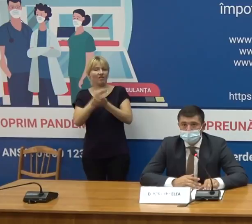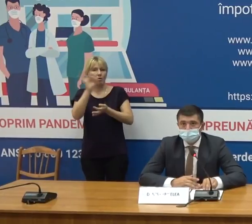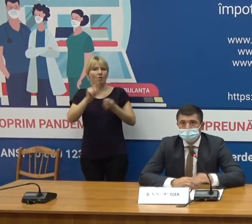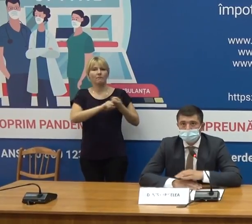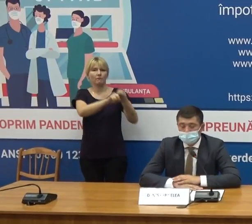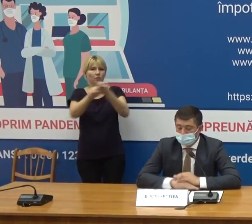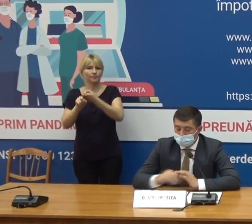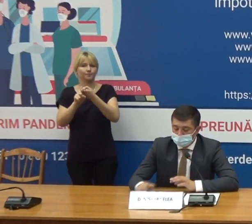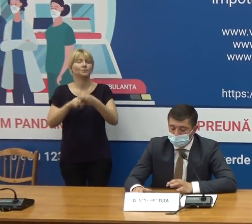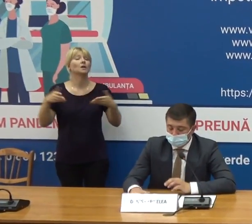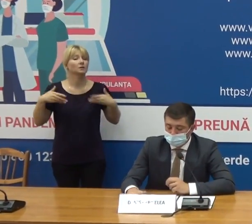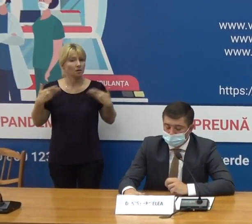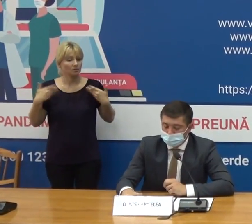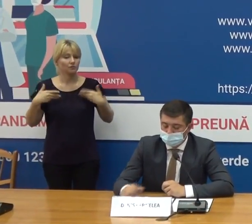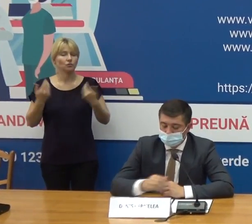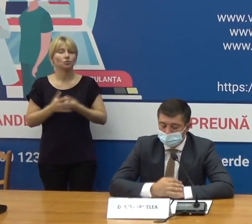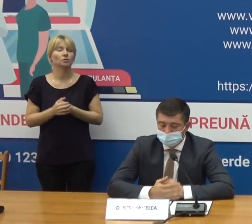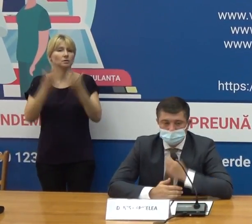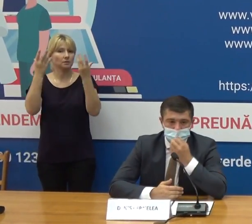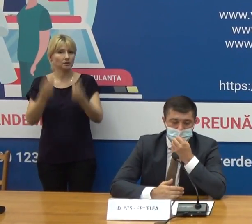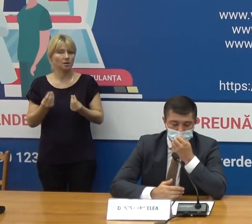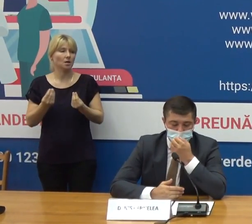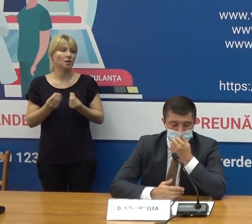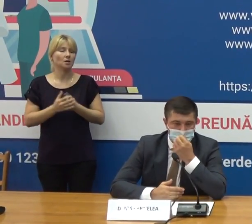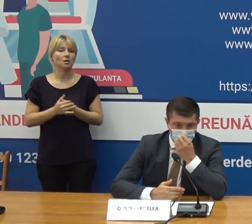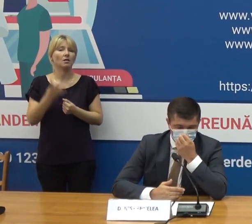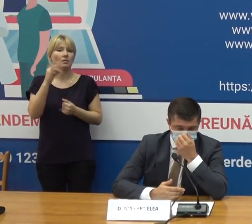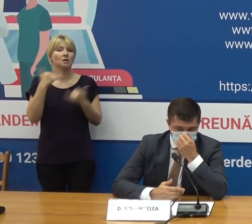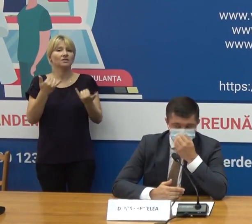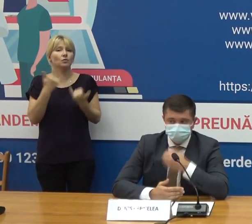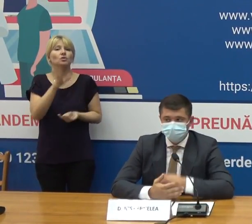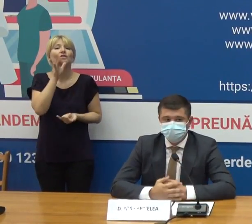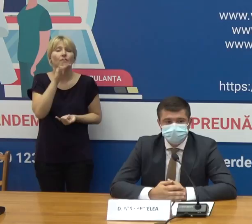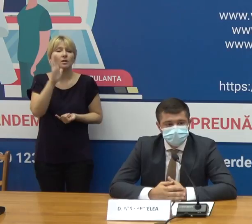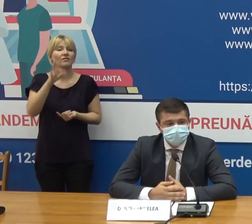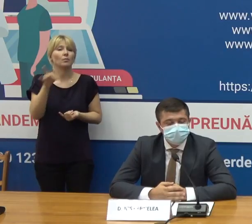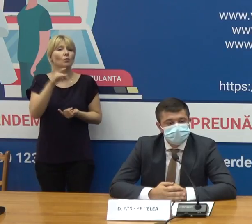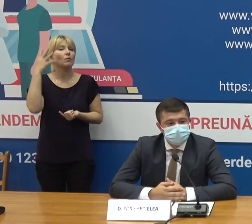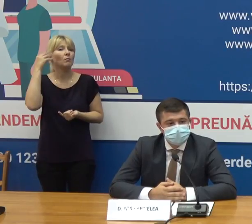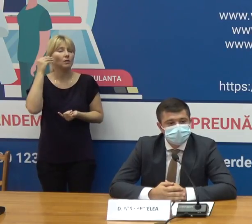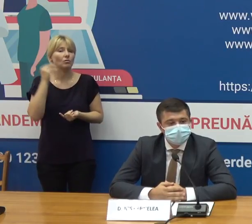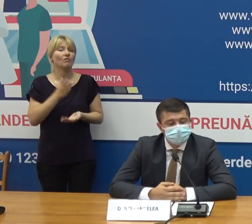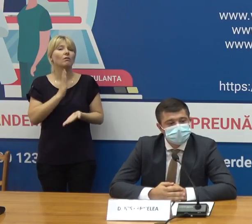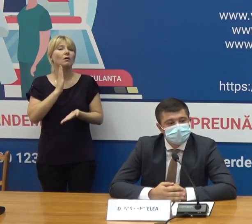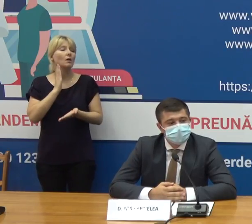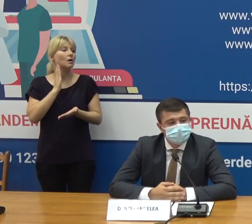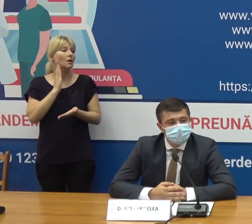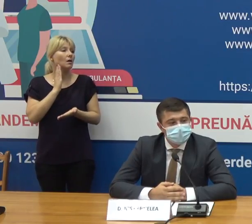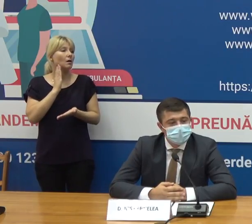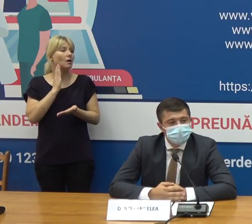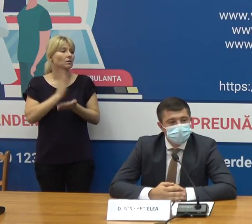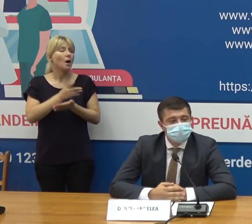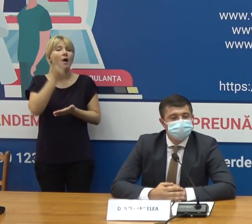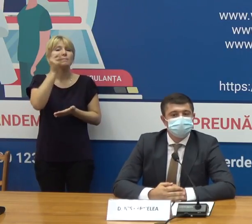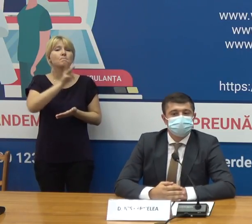Bună ziua tuturor! Până la momentul de față, Republica Moldova a recepționat 1